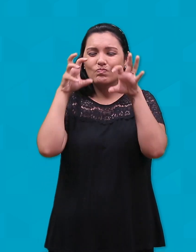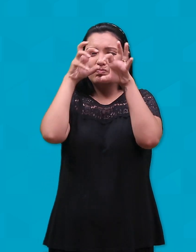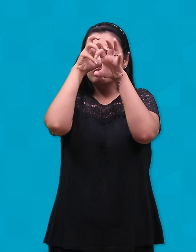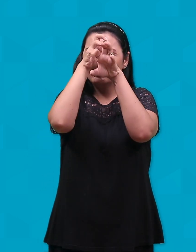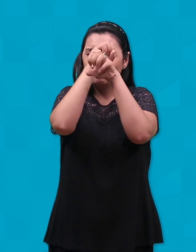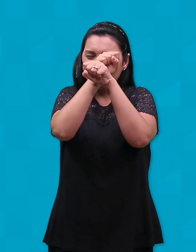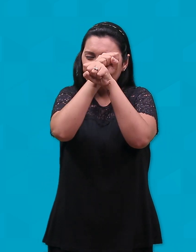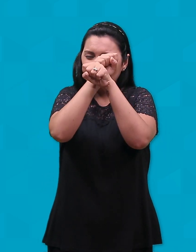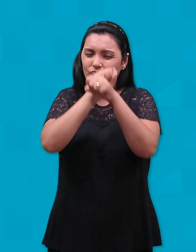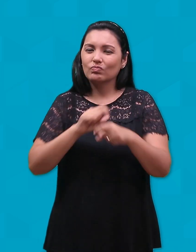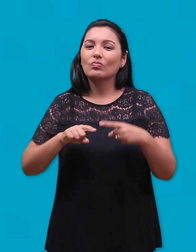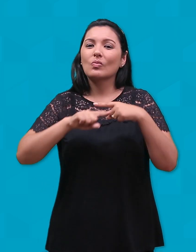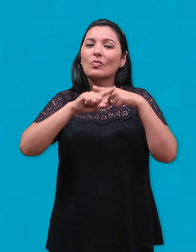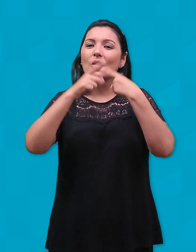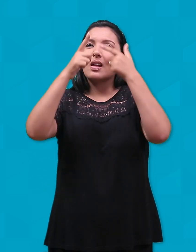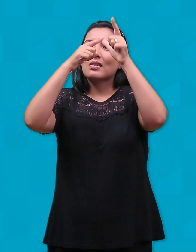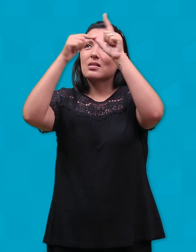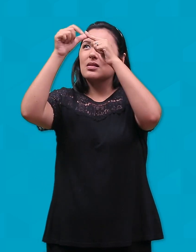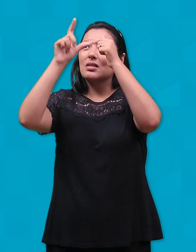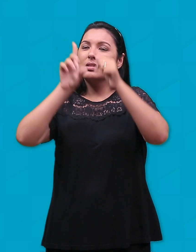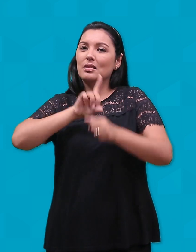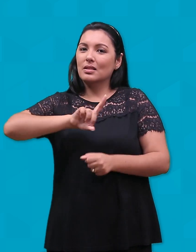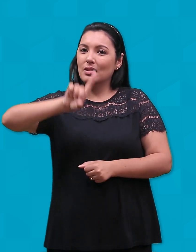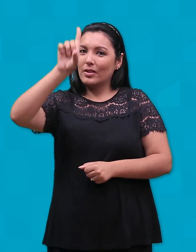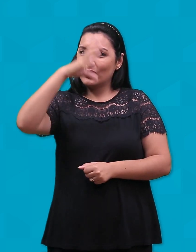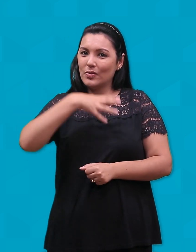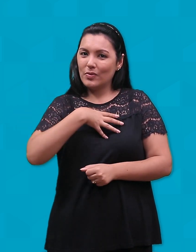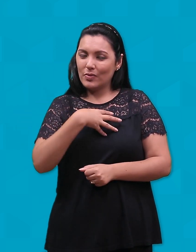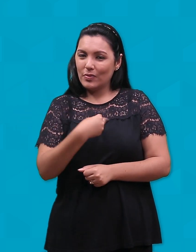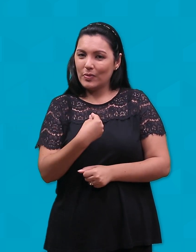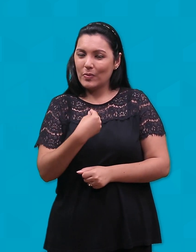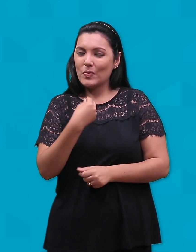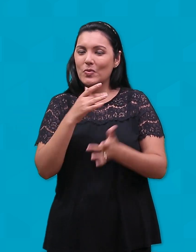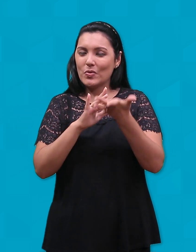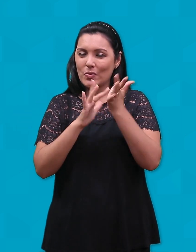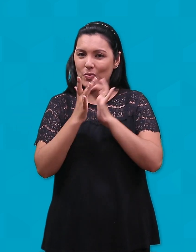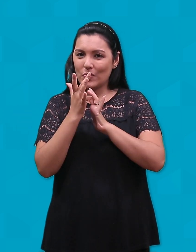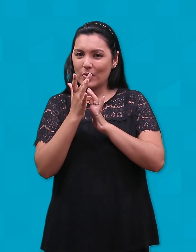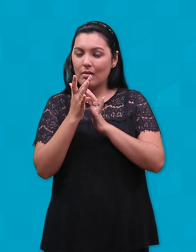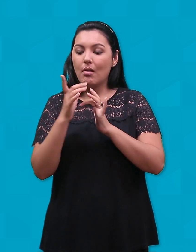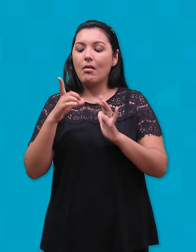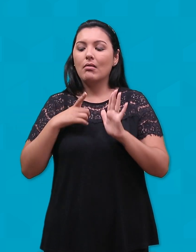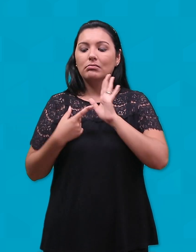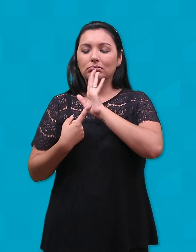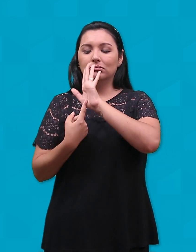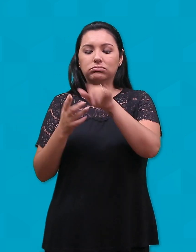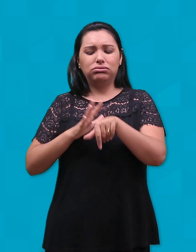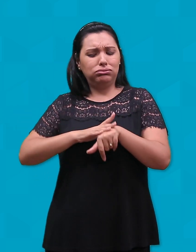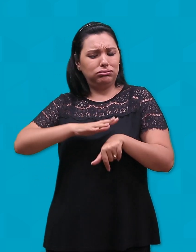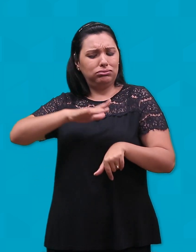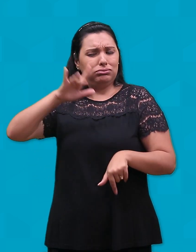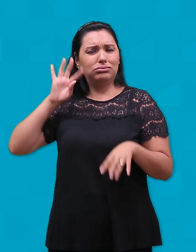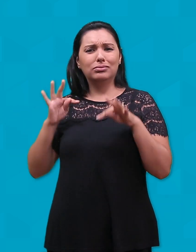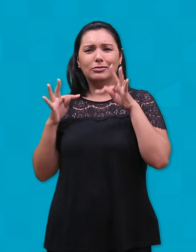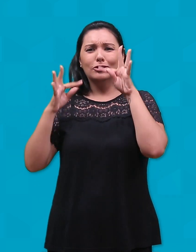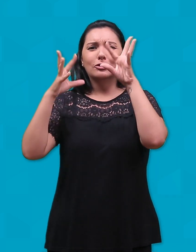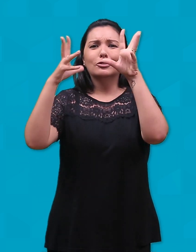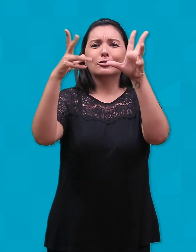Mas a estrela do menino Deus não é ofuscada, pois seu brilho chega a todos os cantos da terra,